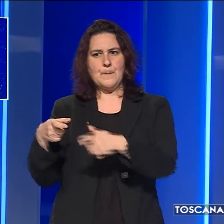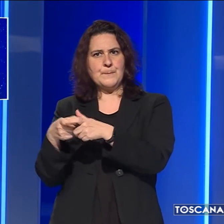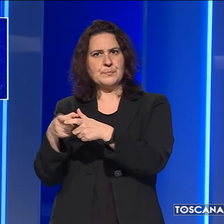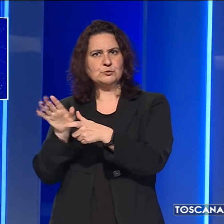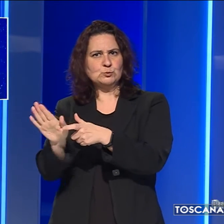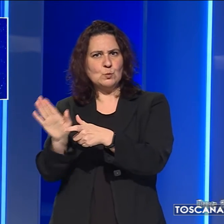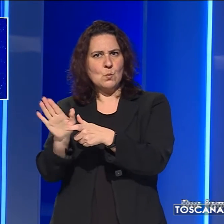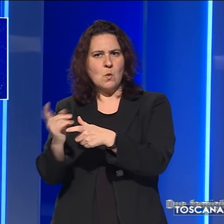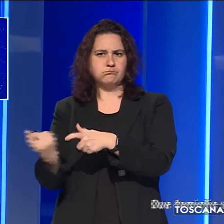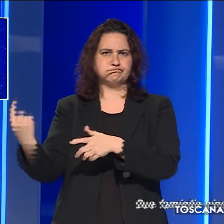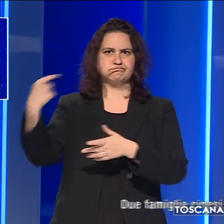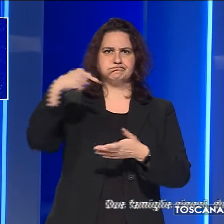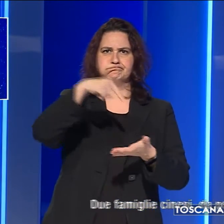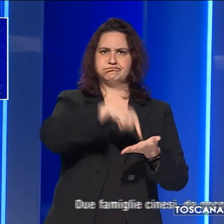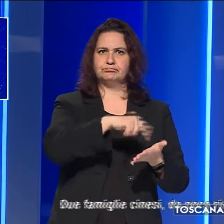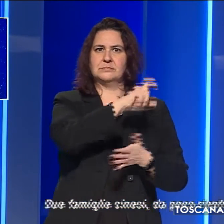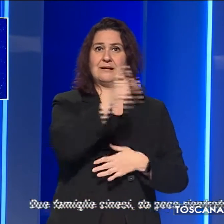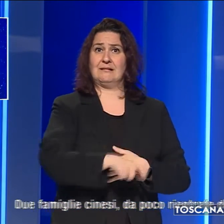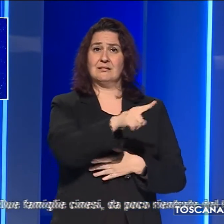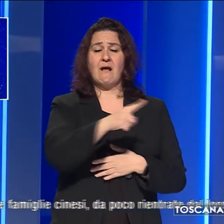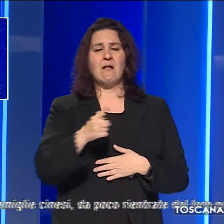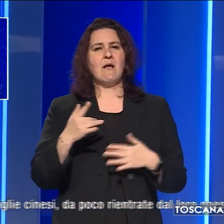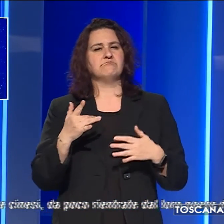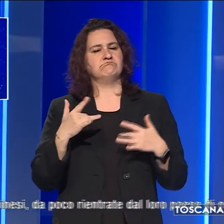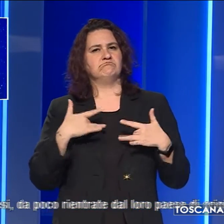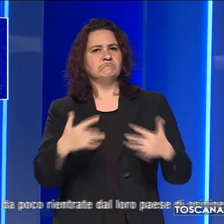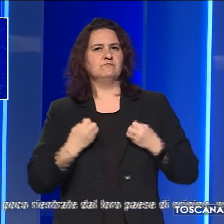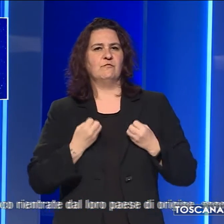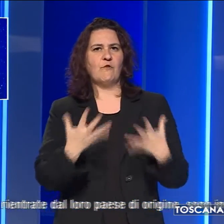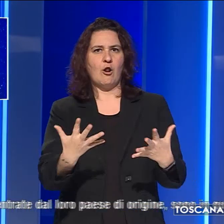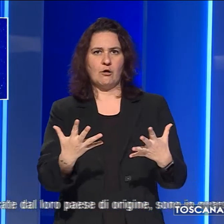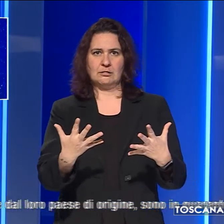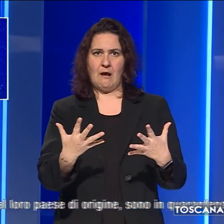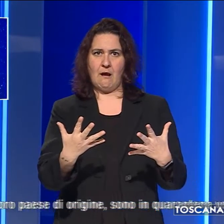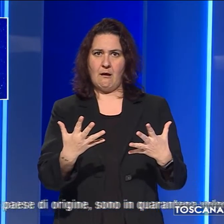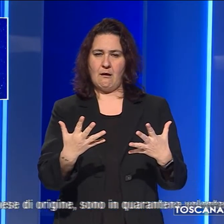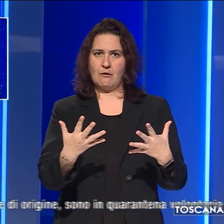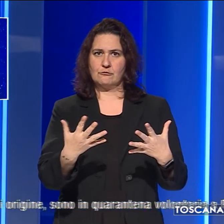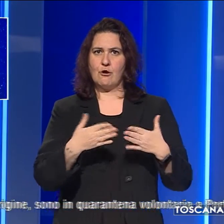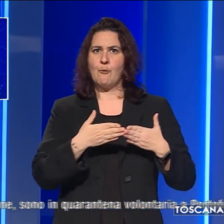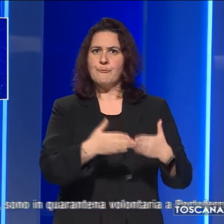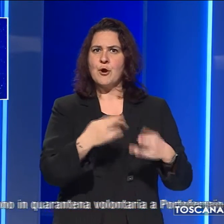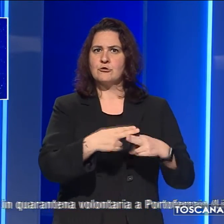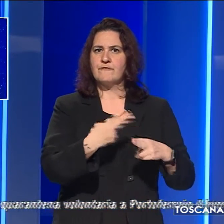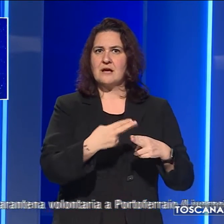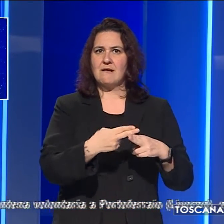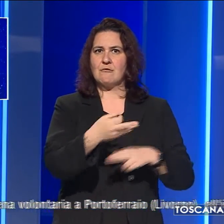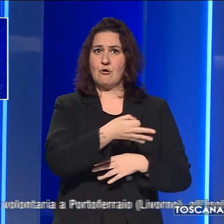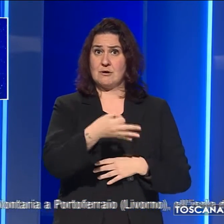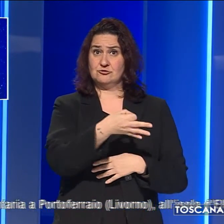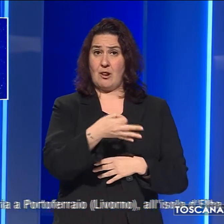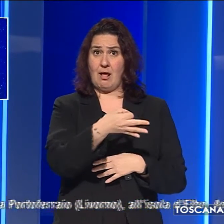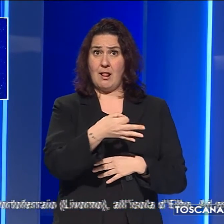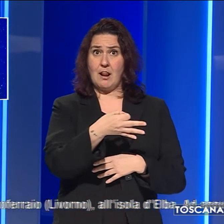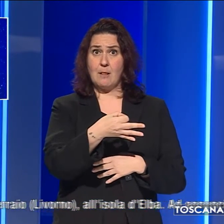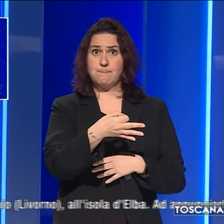origine, sono in quarantena volontaria a Portoferraio, all'isola d'Elba. Ad annunciarlo